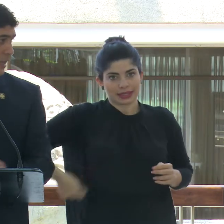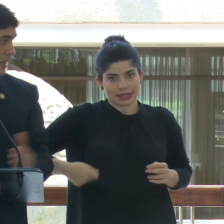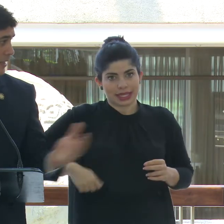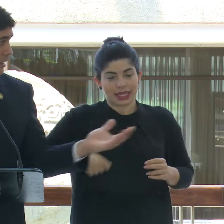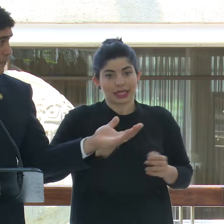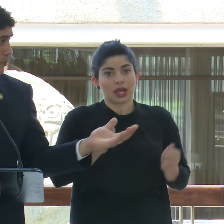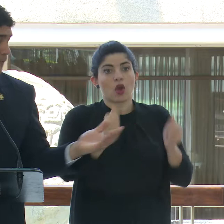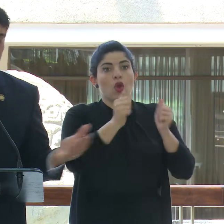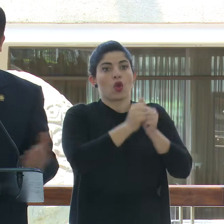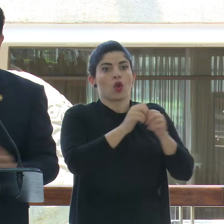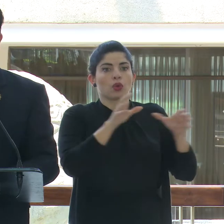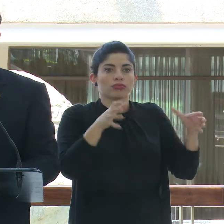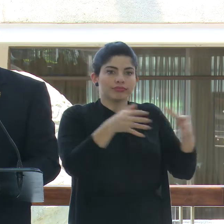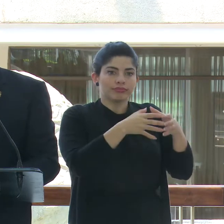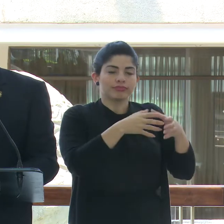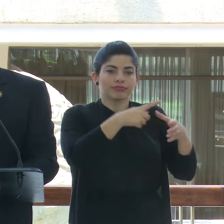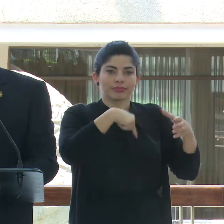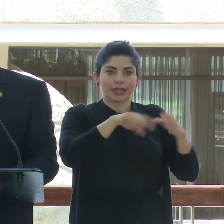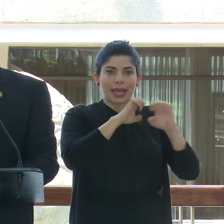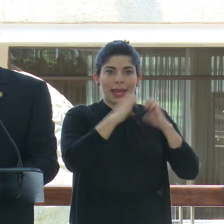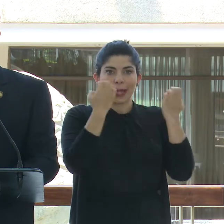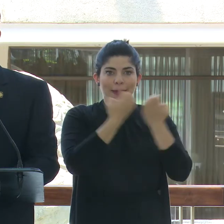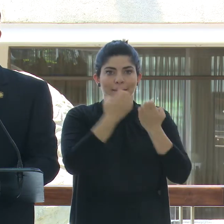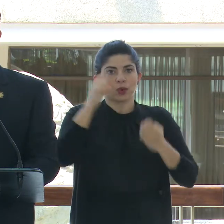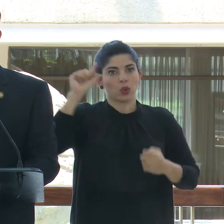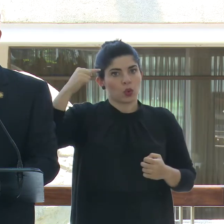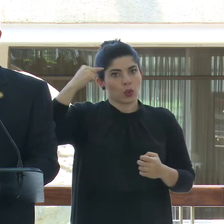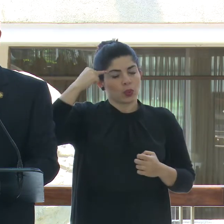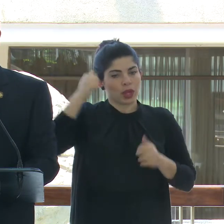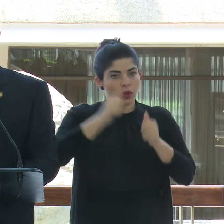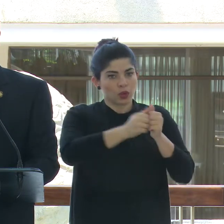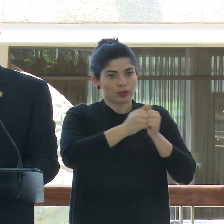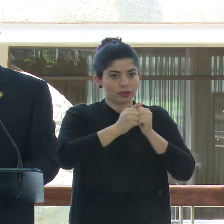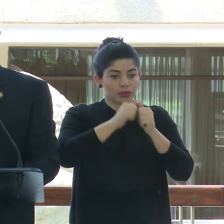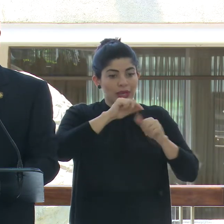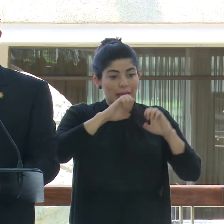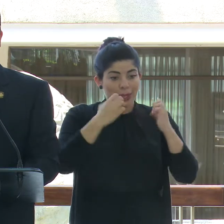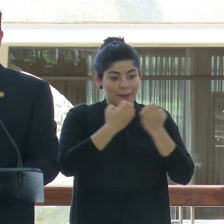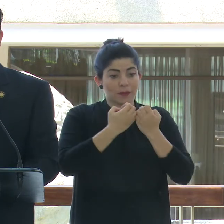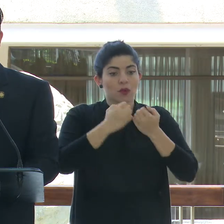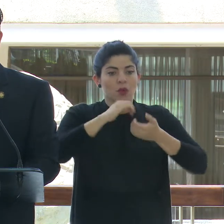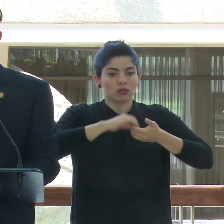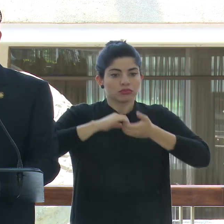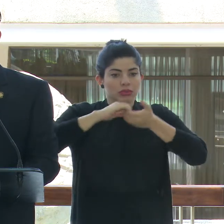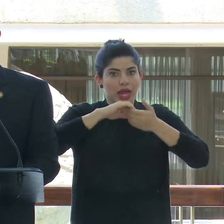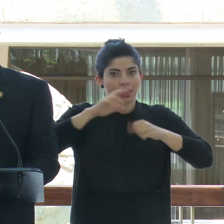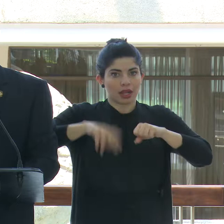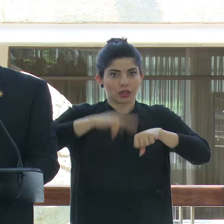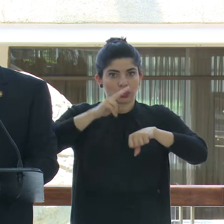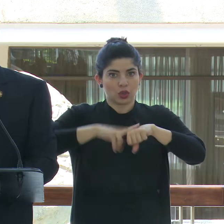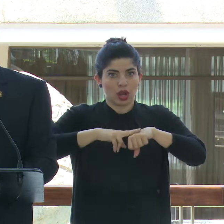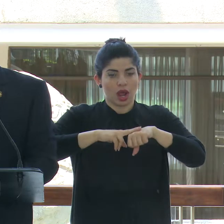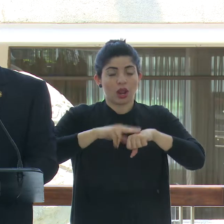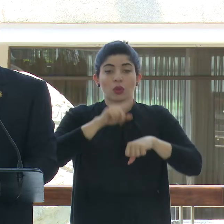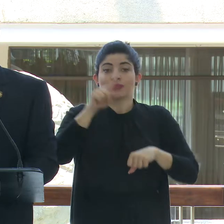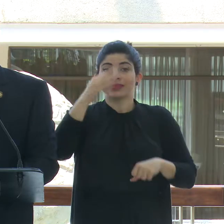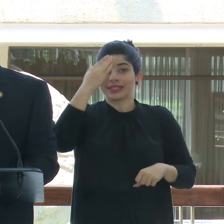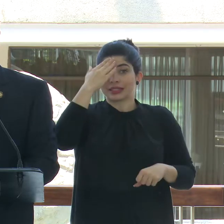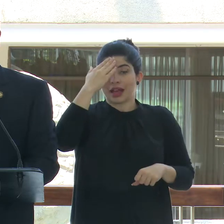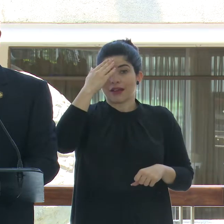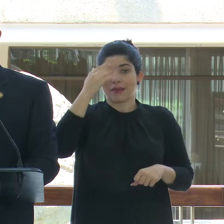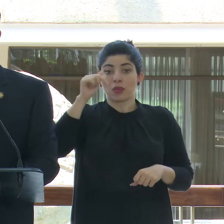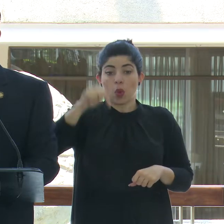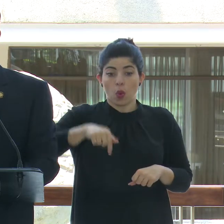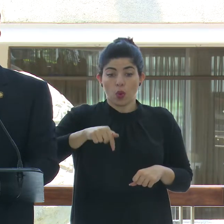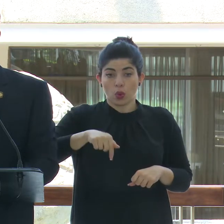uniéndose al equipo del Gobierno de Unidad Nacional. Como ustedes saben, el día de